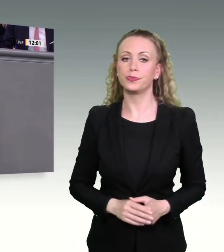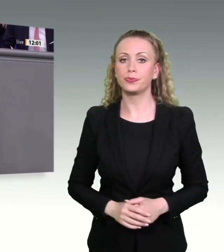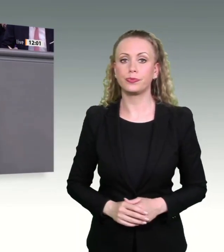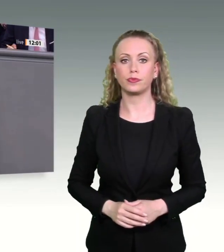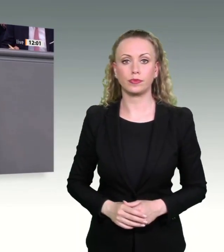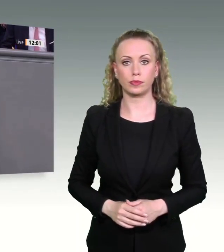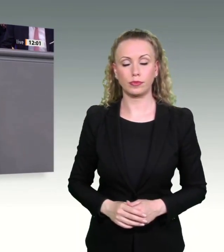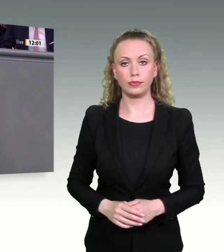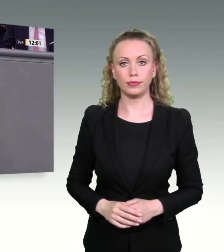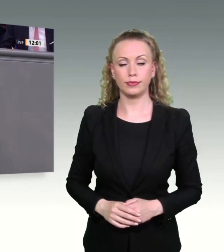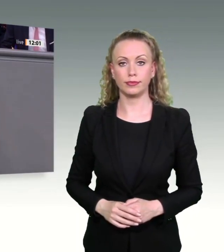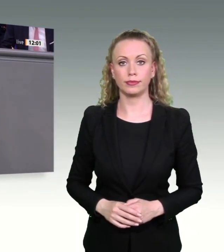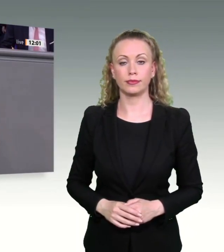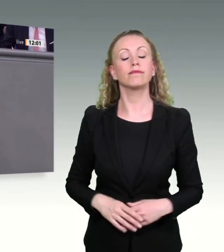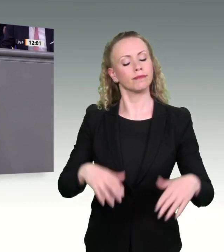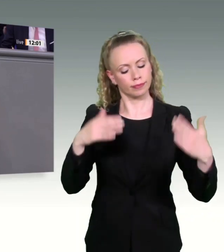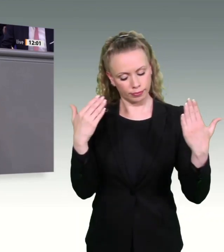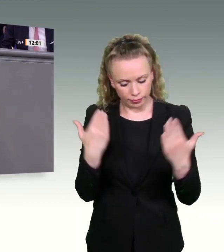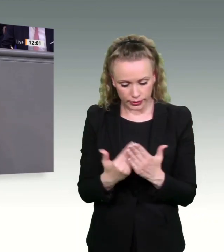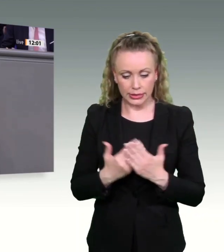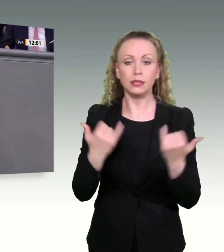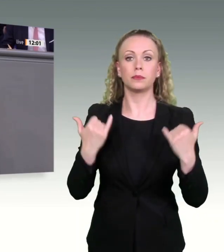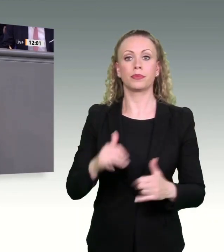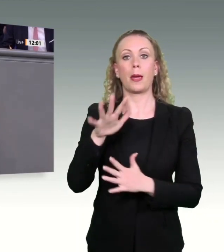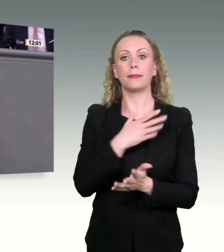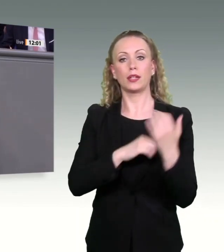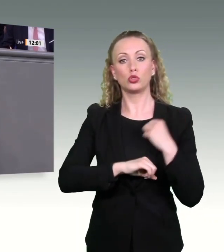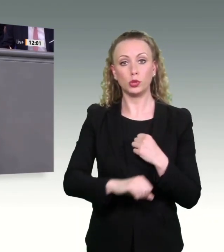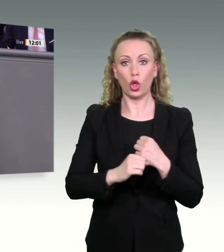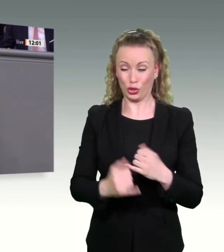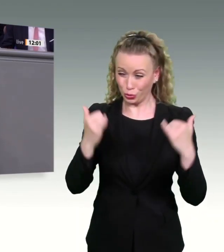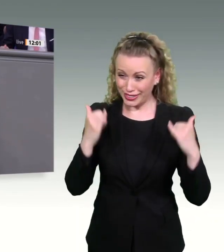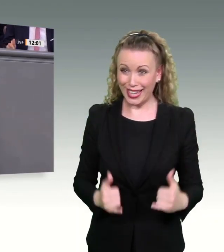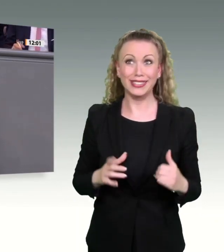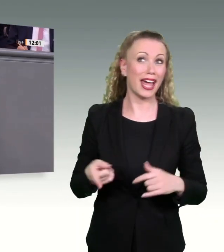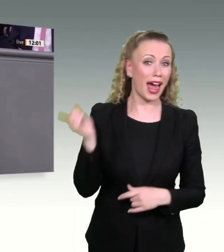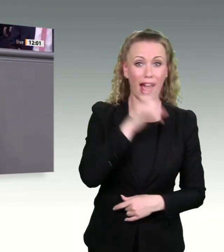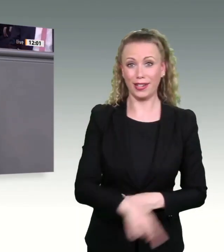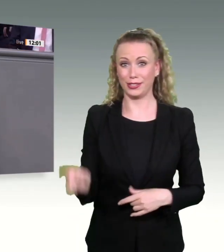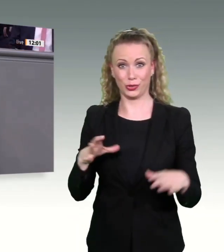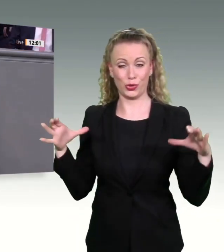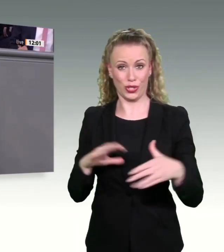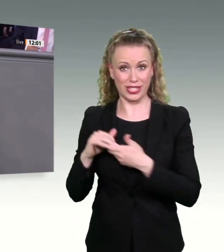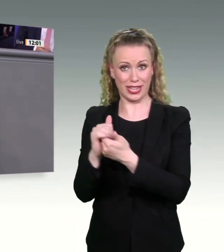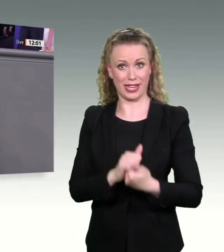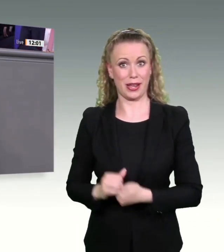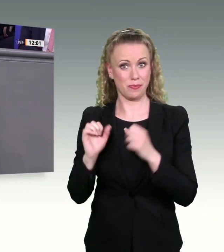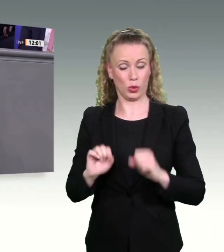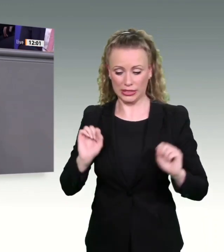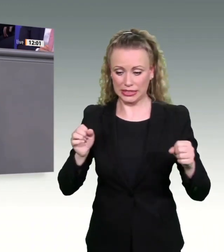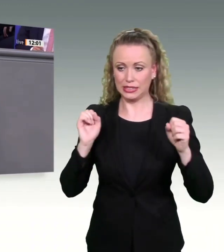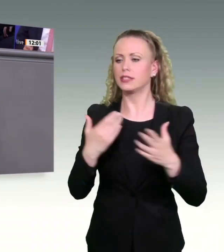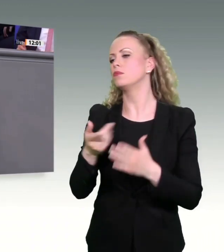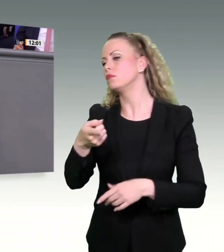Und deswegen geht es doch darum, dass wir die Planungsbeschleunigung jetzt mit allen Häusern angehen. Es läuft bereits. Liebe Union, ich freue mich auf Ihren Input,